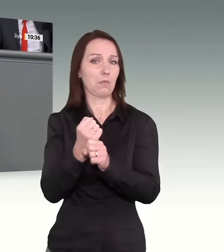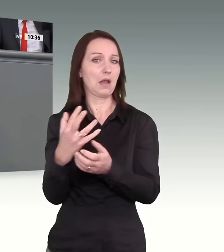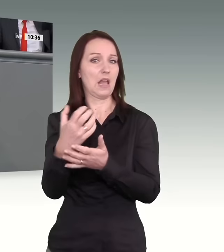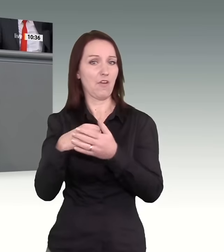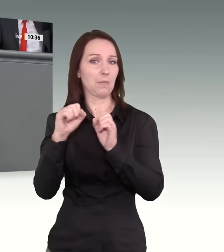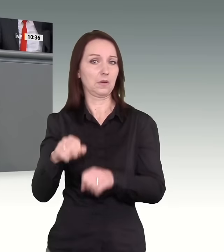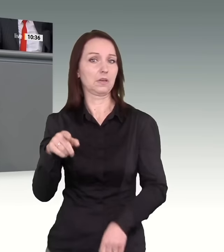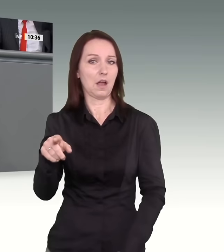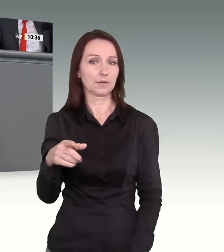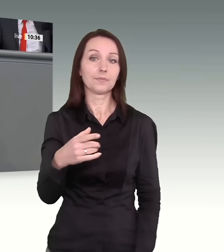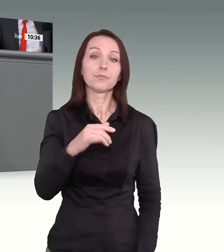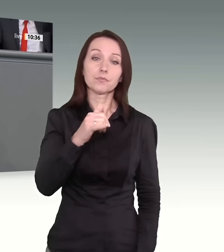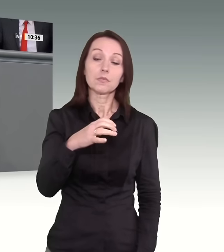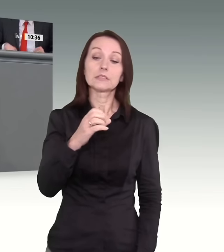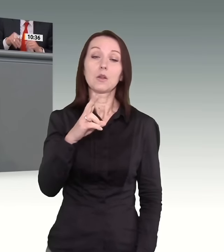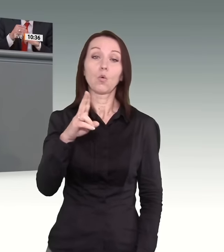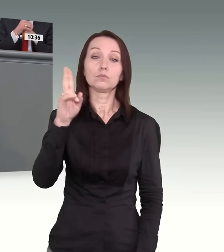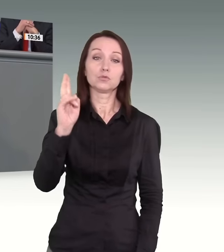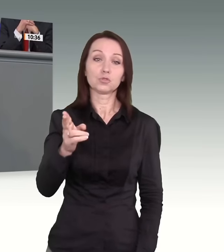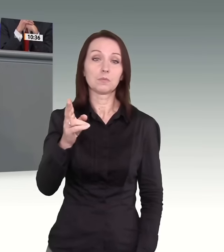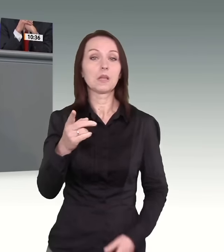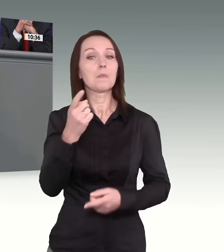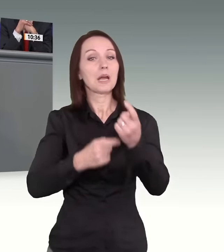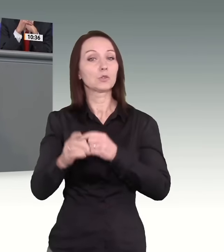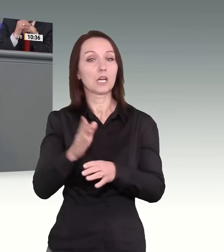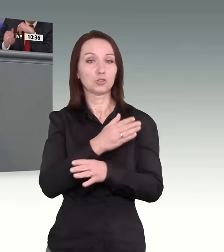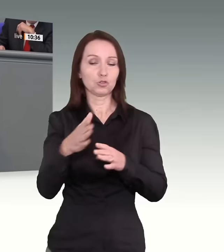Unser Sozialleistungssystem aber darf keines davon sein.